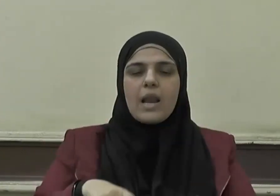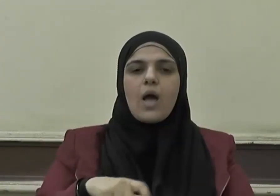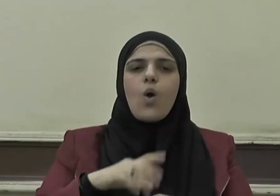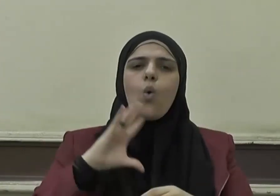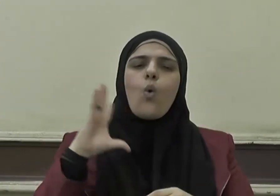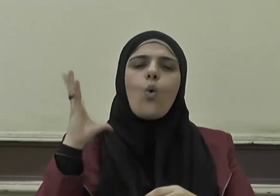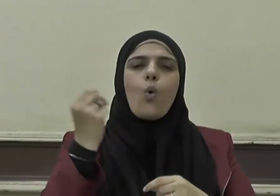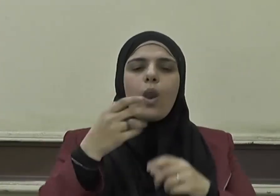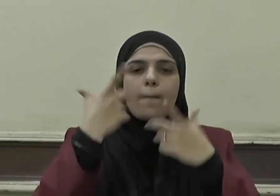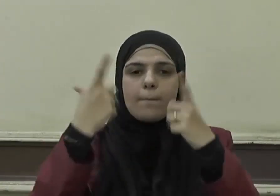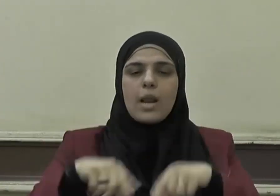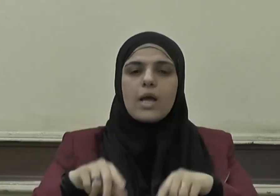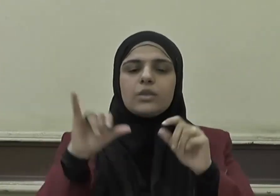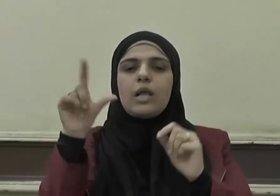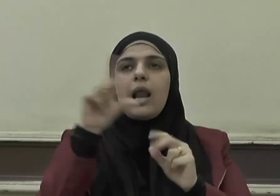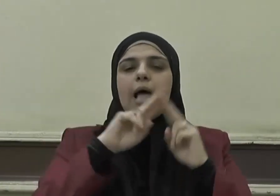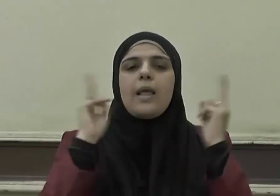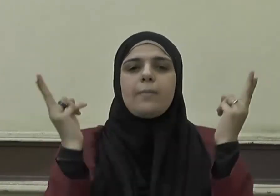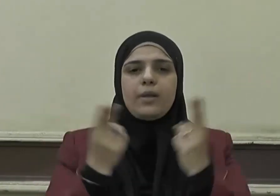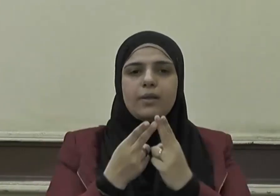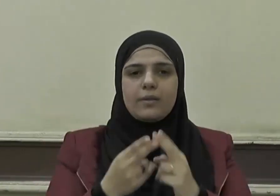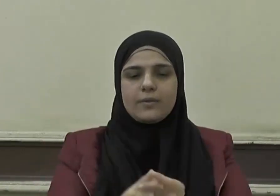وسائر بلاد العالمين اشتركوا